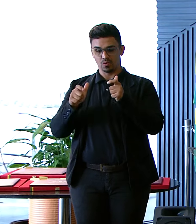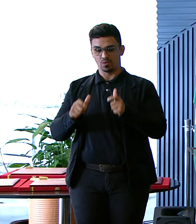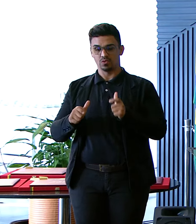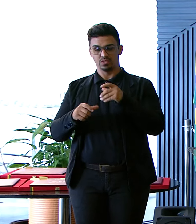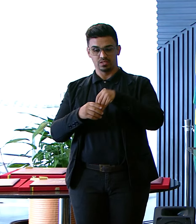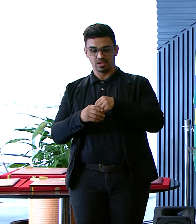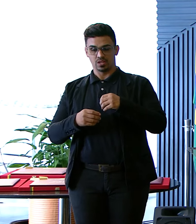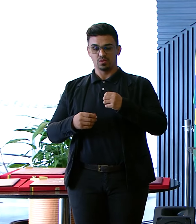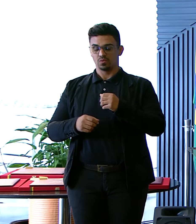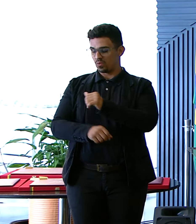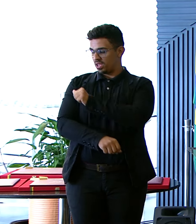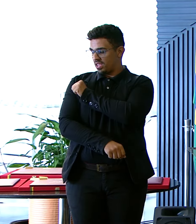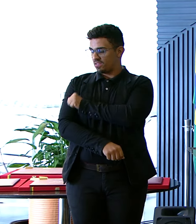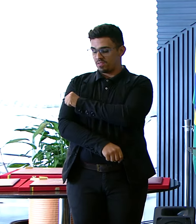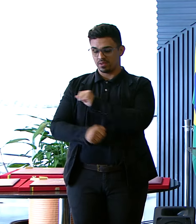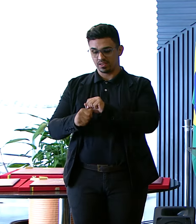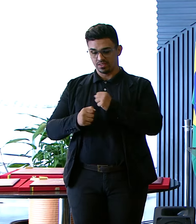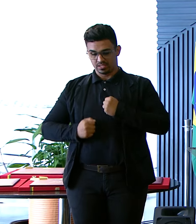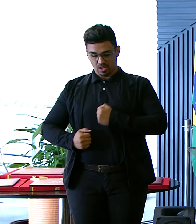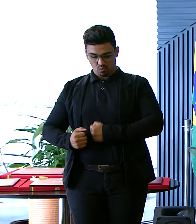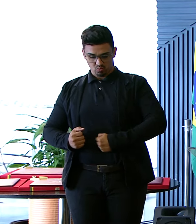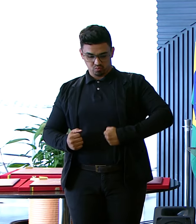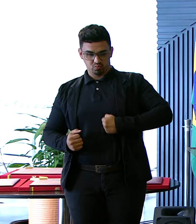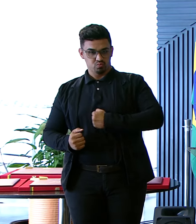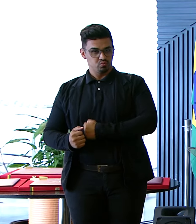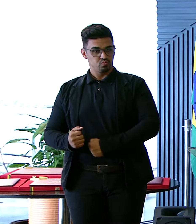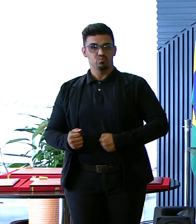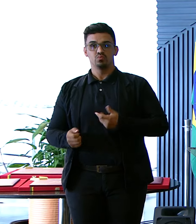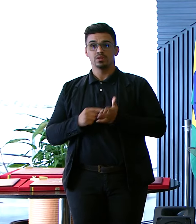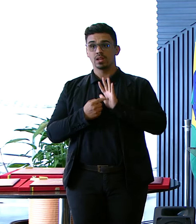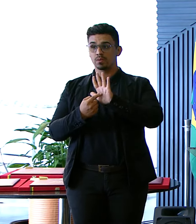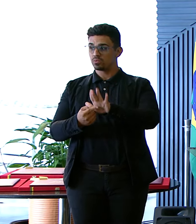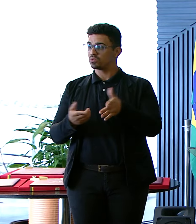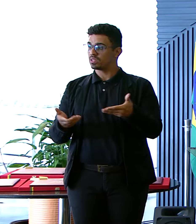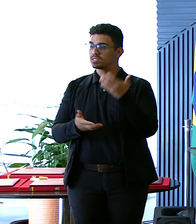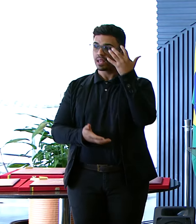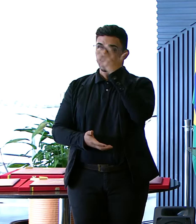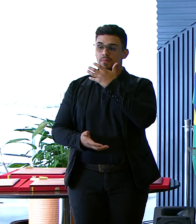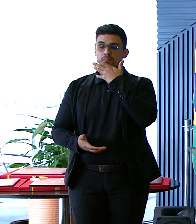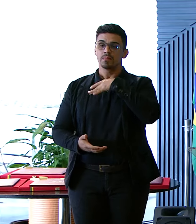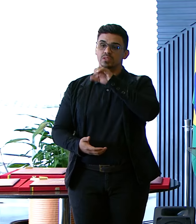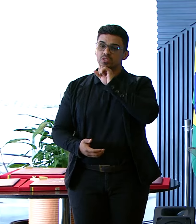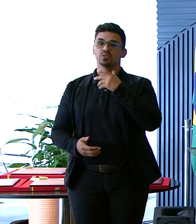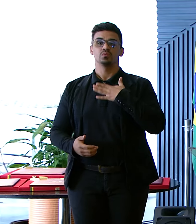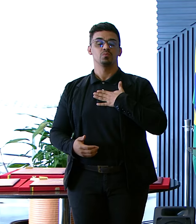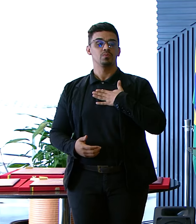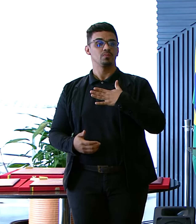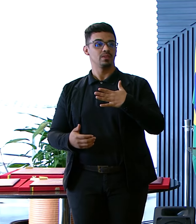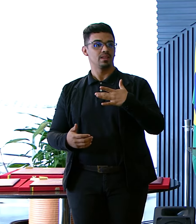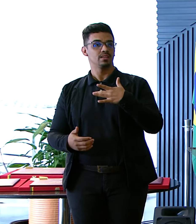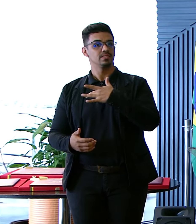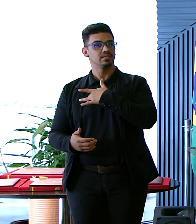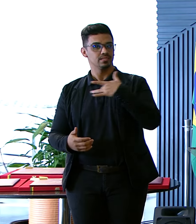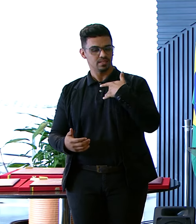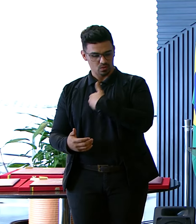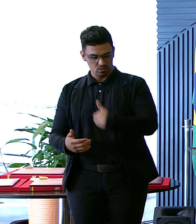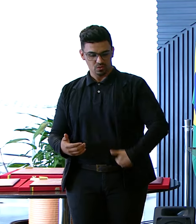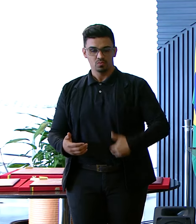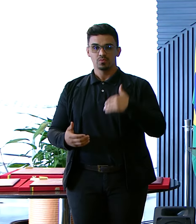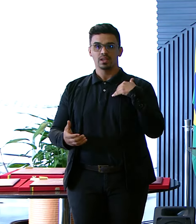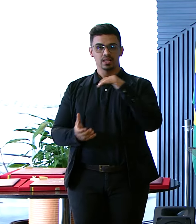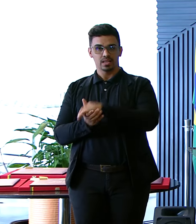enfermeira Que fazia pré-natal A época E ela trouxe Essa paixão Do meu pai Pela saúde pública Ele casou-se em